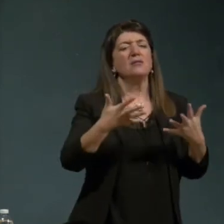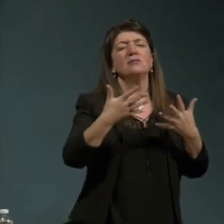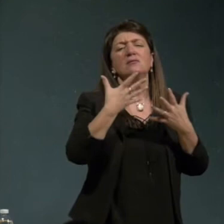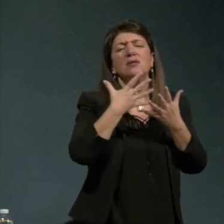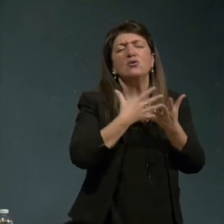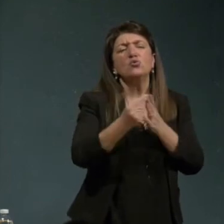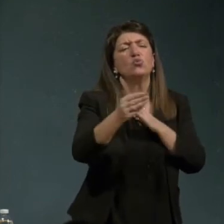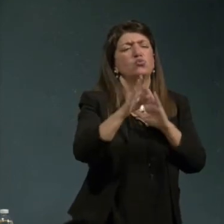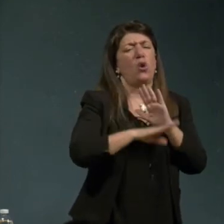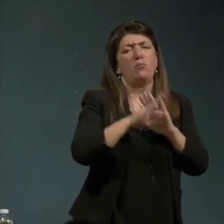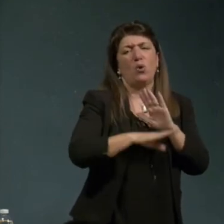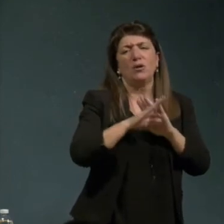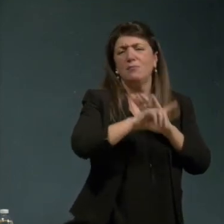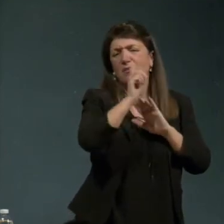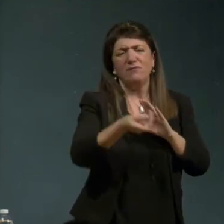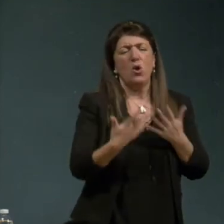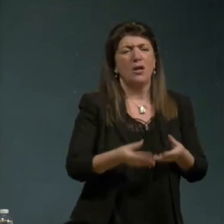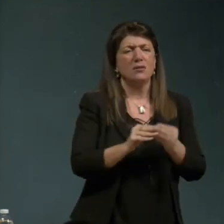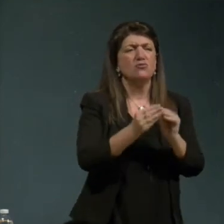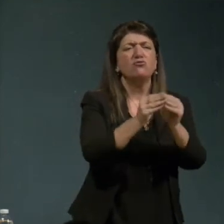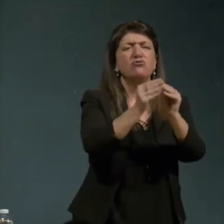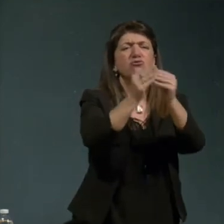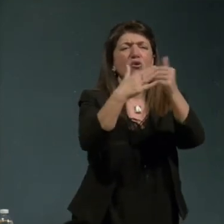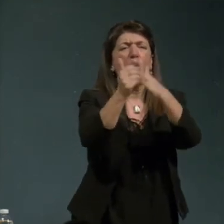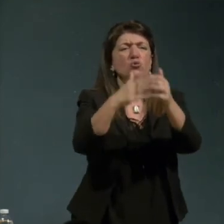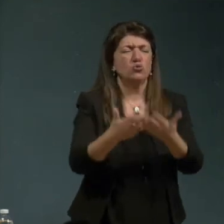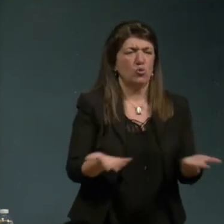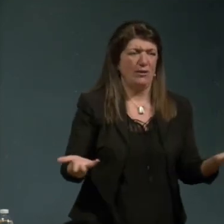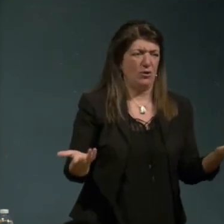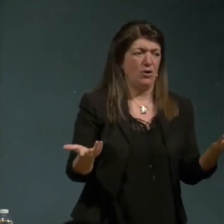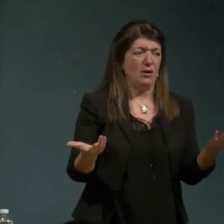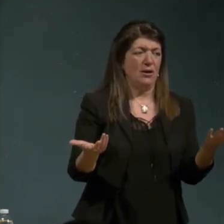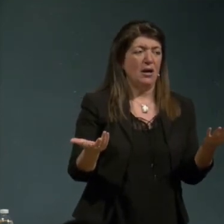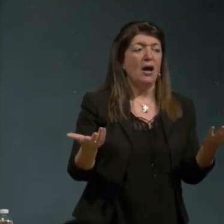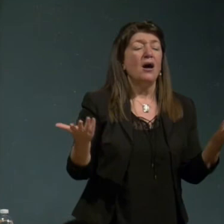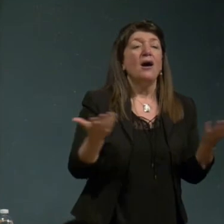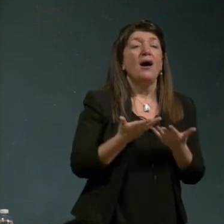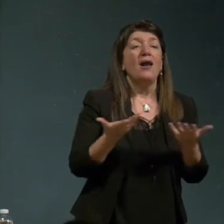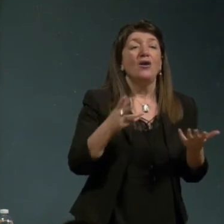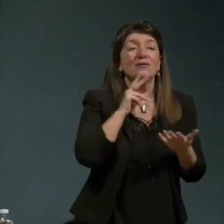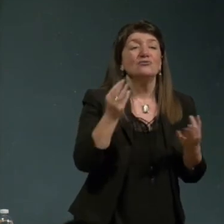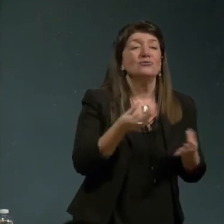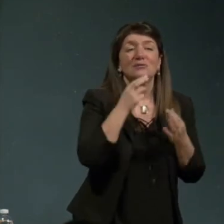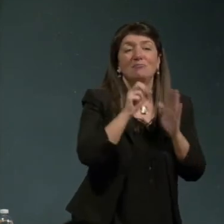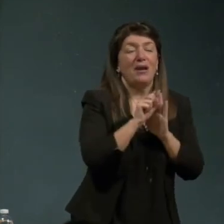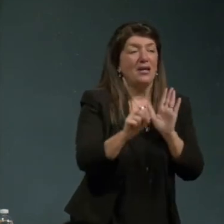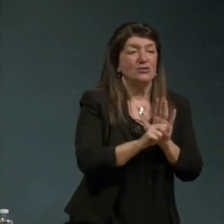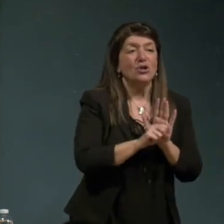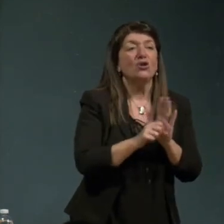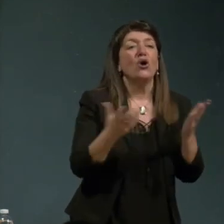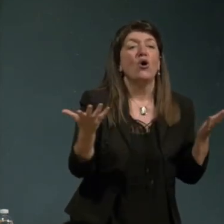stiamo paradisati in questo e allora come sempre la storia come